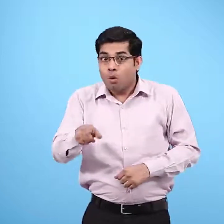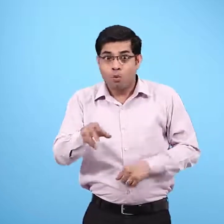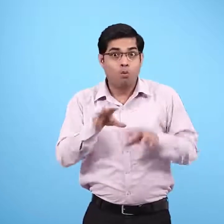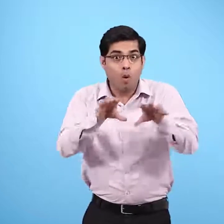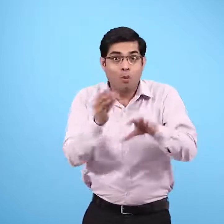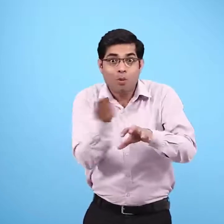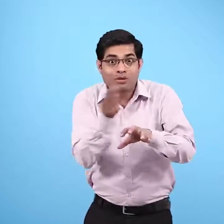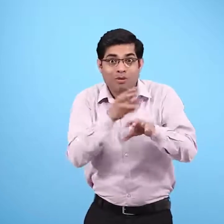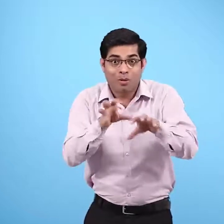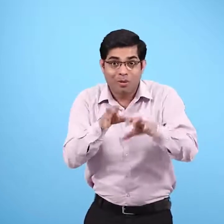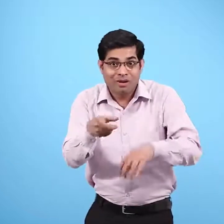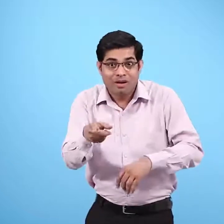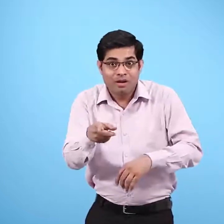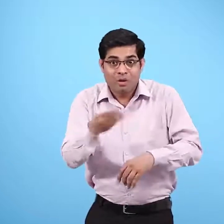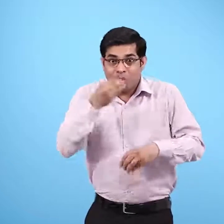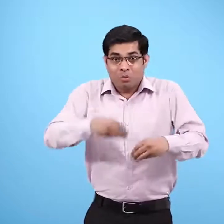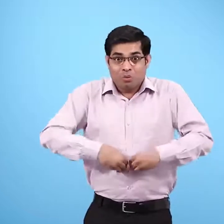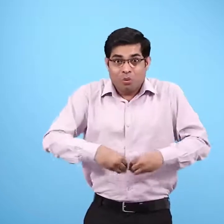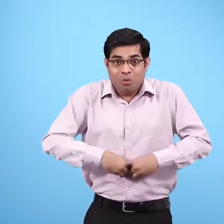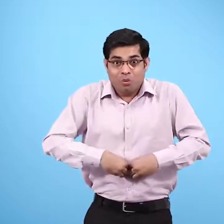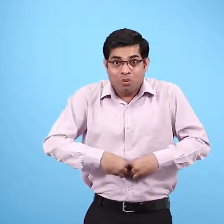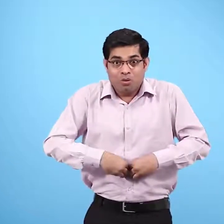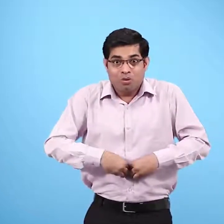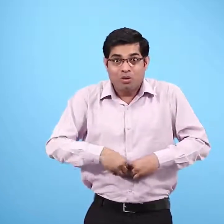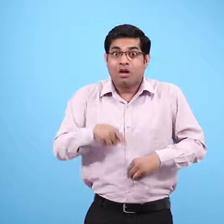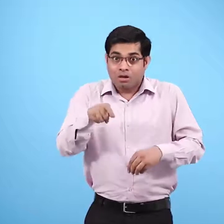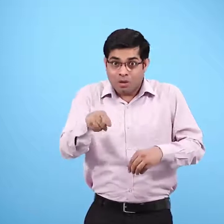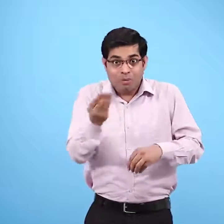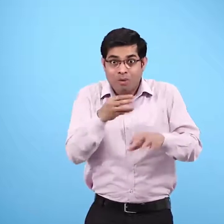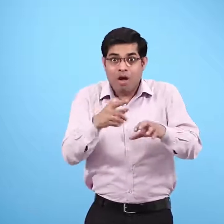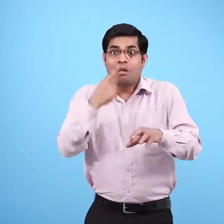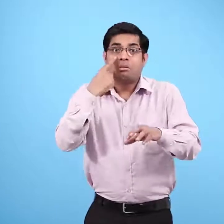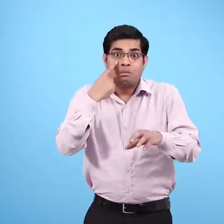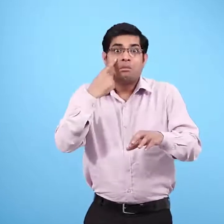कुट्ता बोला मुझे भूग लगती है तो मैं भी रोता हूँ